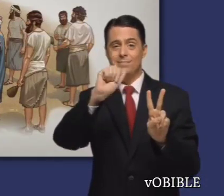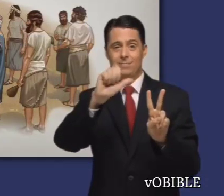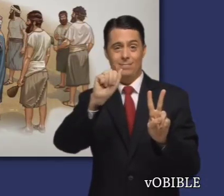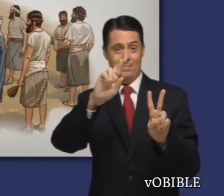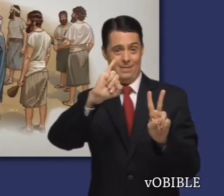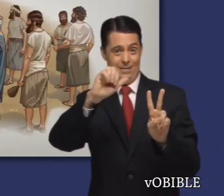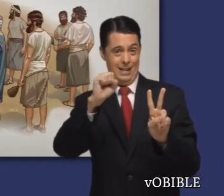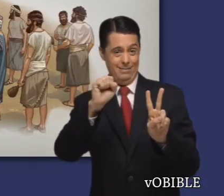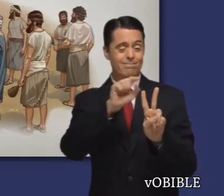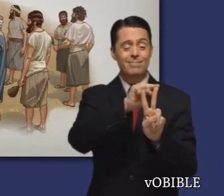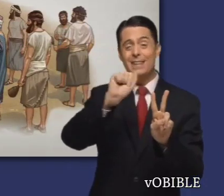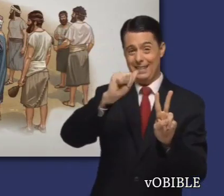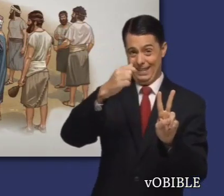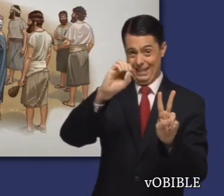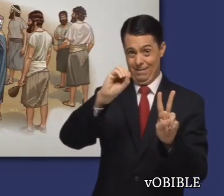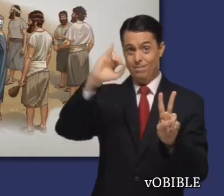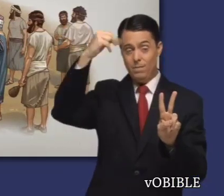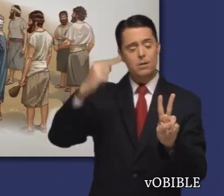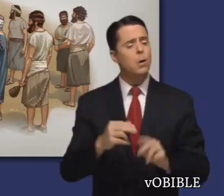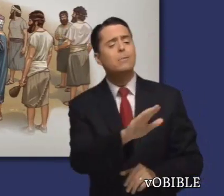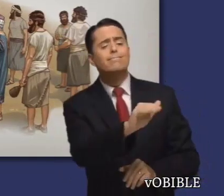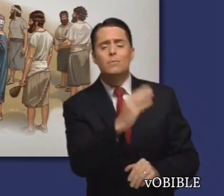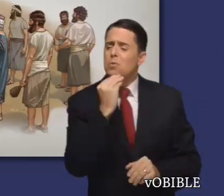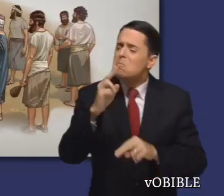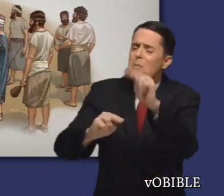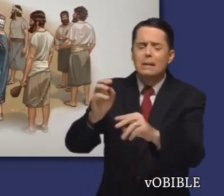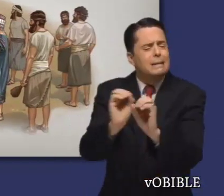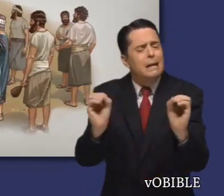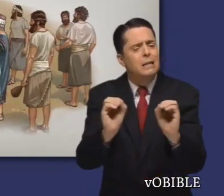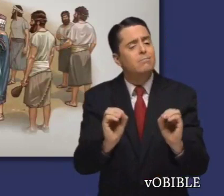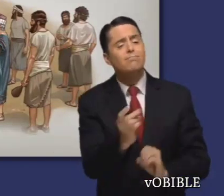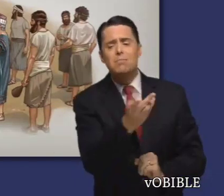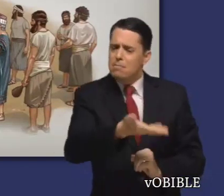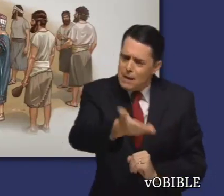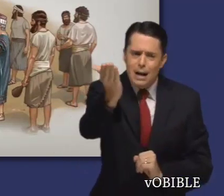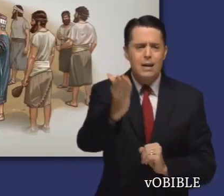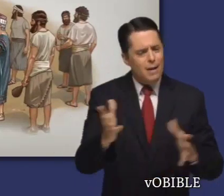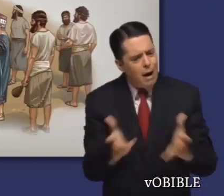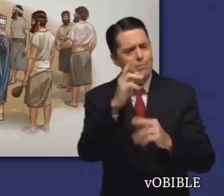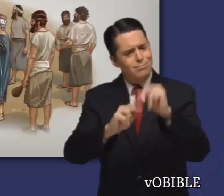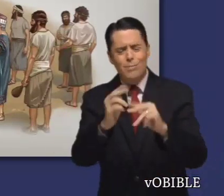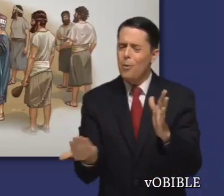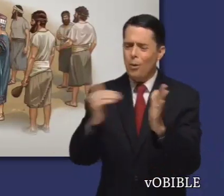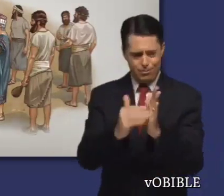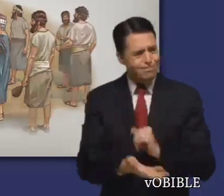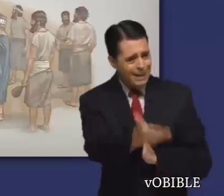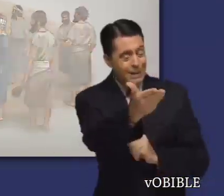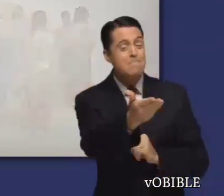junto con Ageo animara a los judíos a reanudar las obras de construcción a pesar de todos los obstáculos.